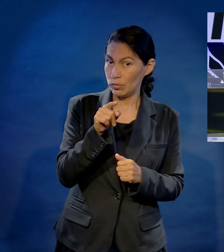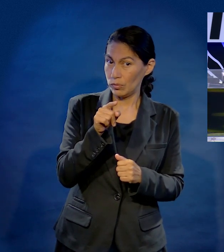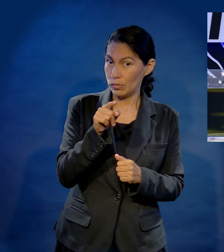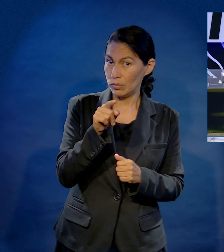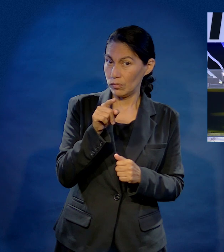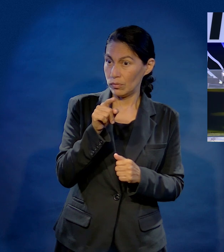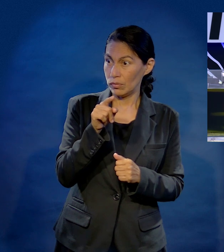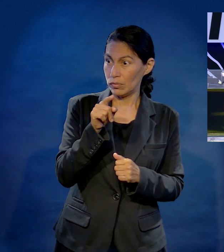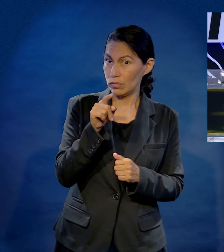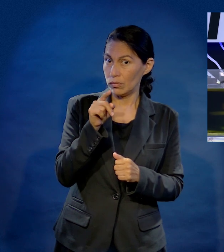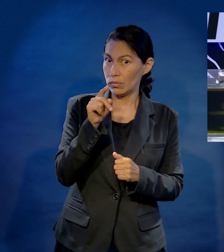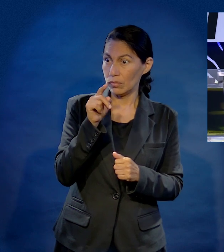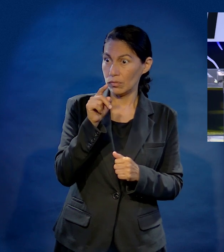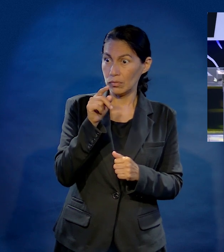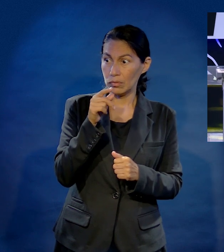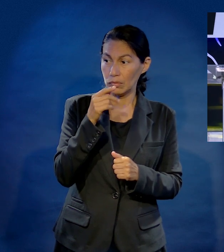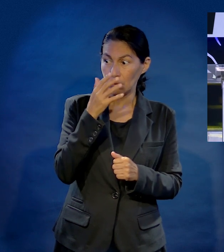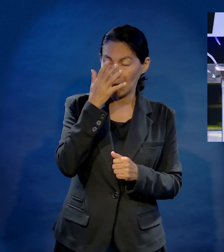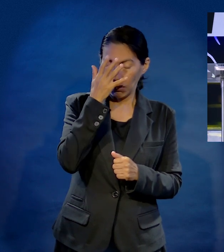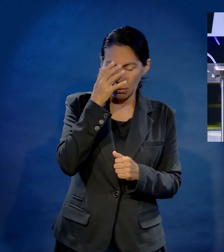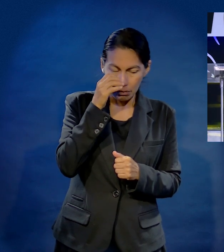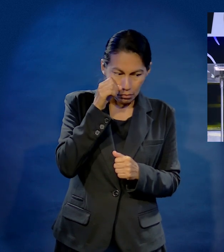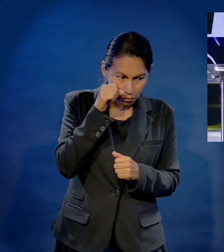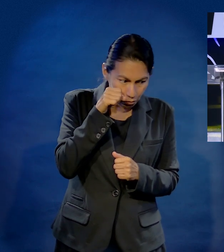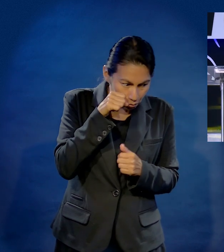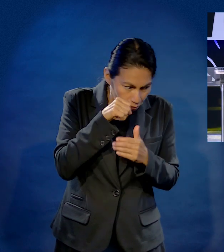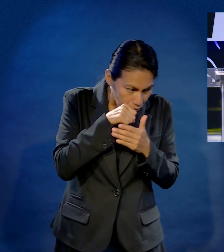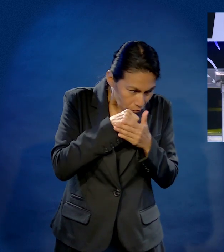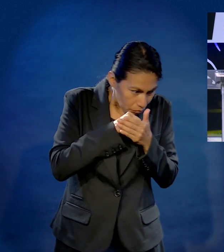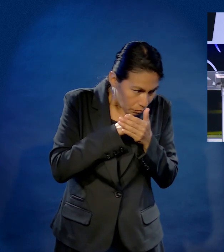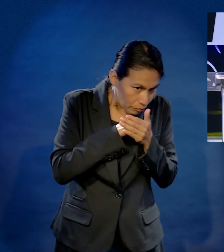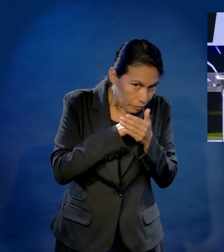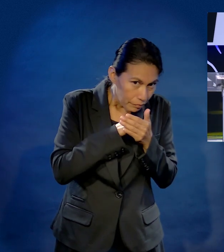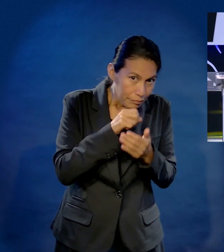nunca baje la mirada ante nadie,